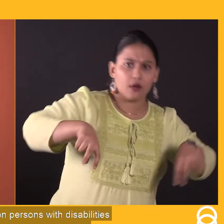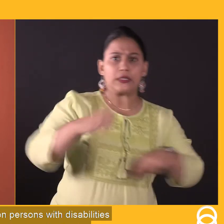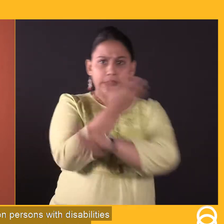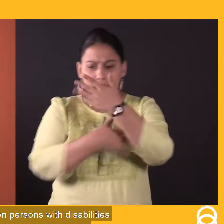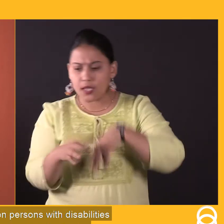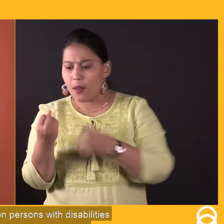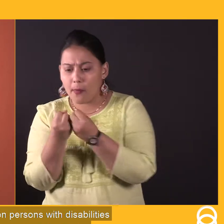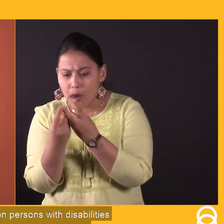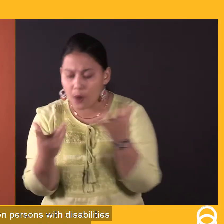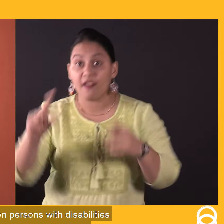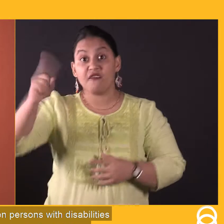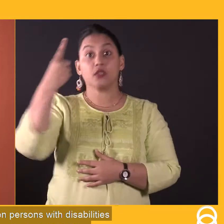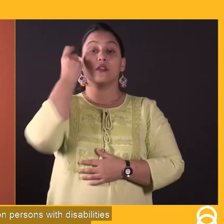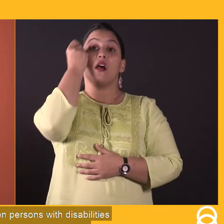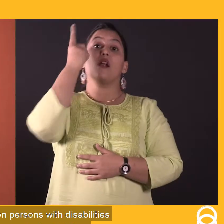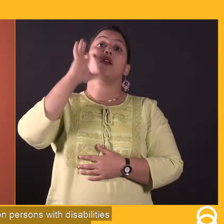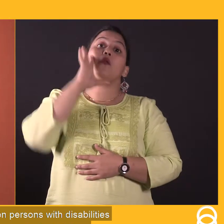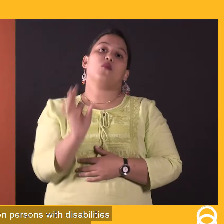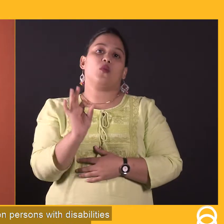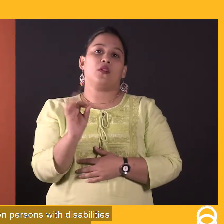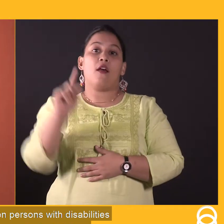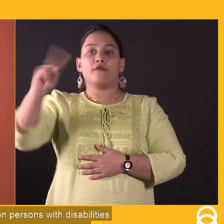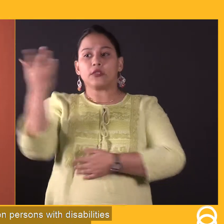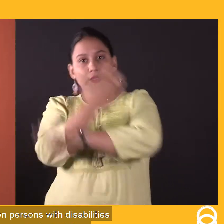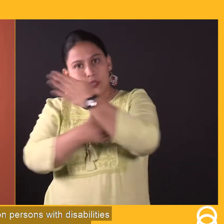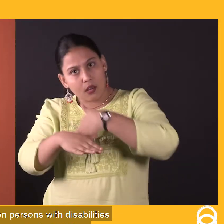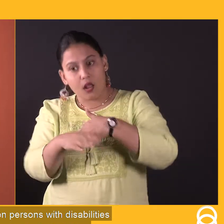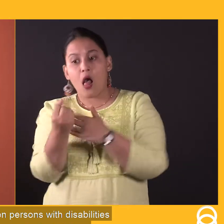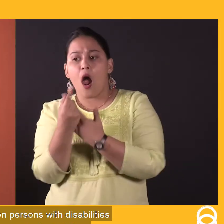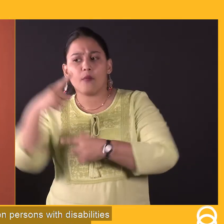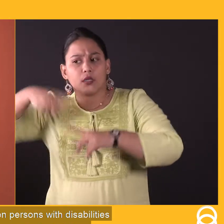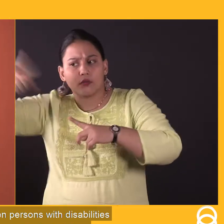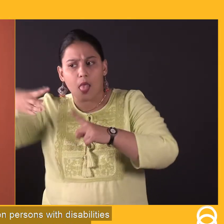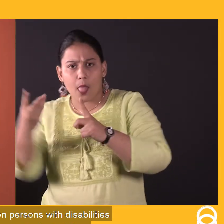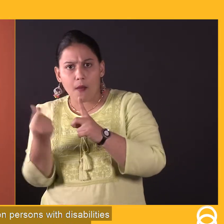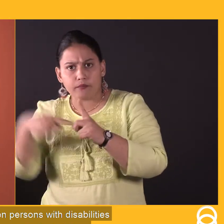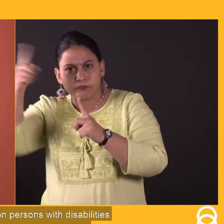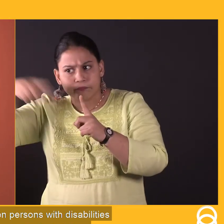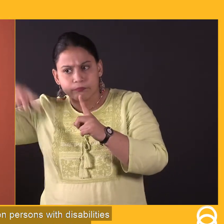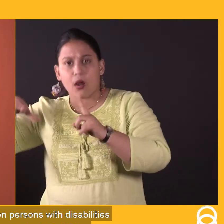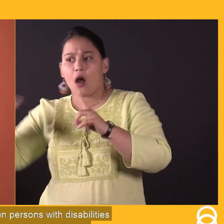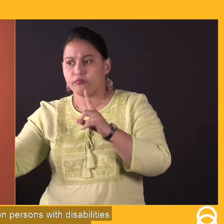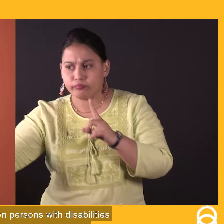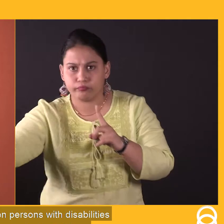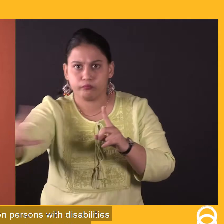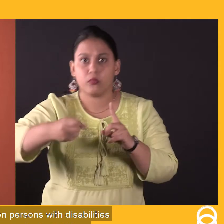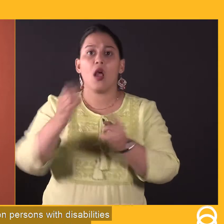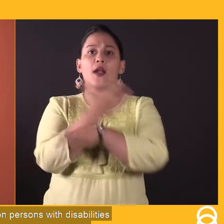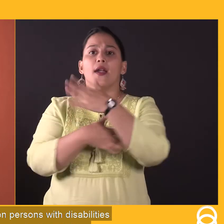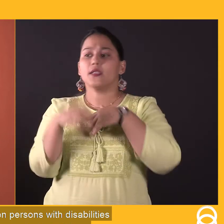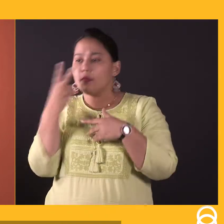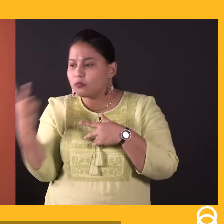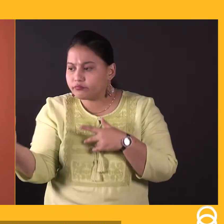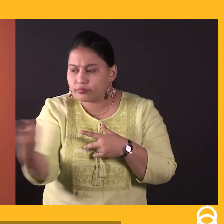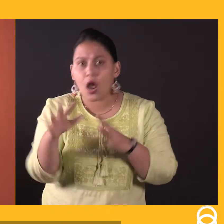उसमें ये जरूर ध्यान रखें कि विकलांग व्यक्तियों का जब डेटा इखटा करें, जब कौन-कौन सी विकलांगता हैं ये